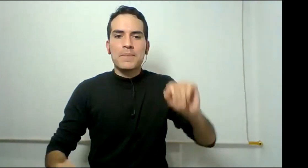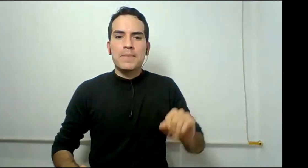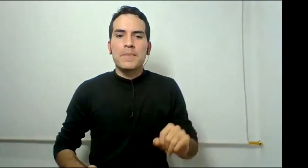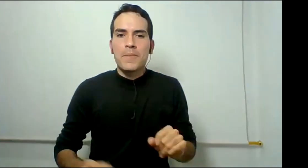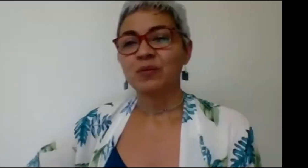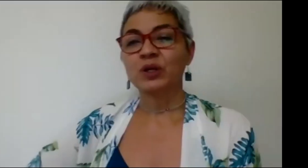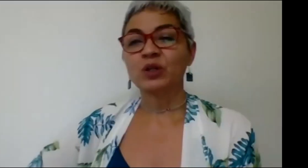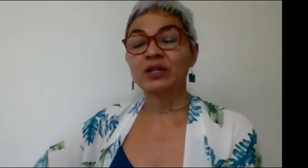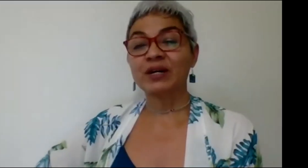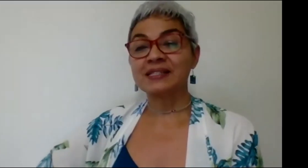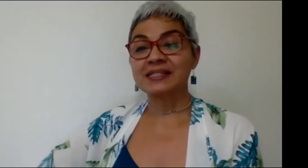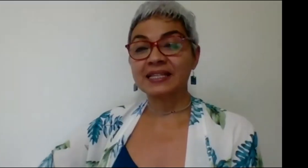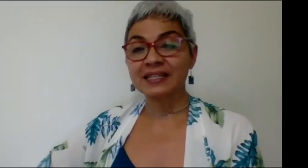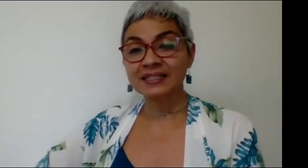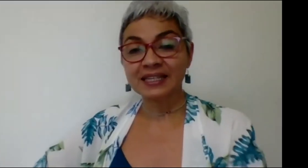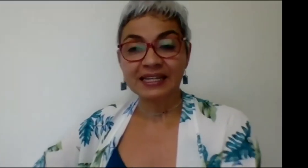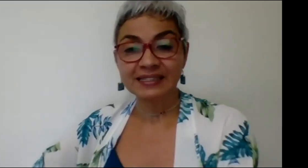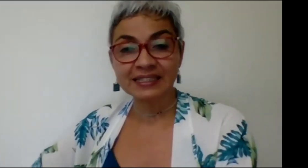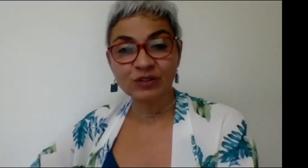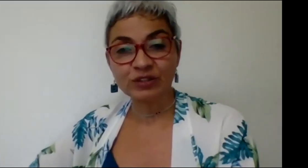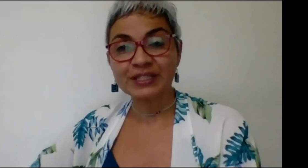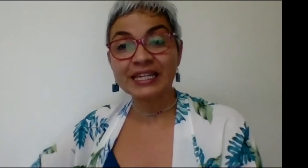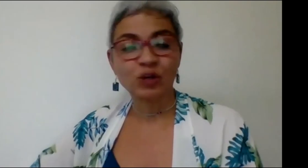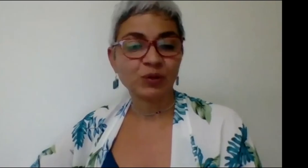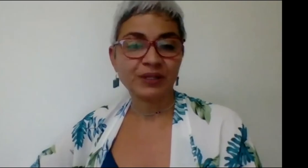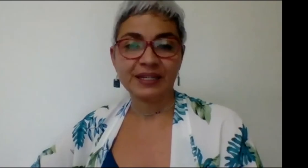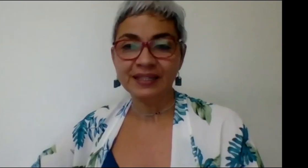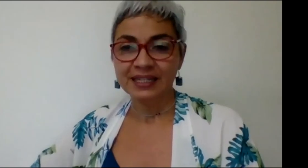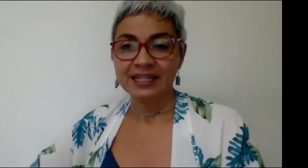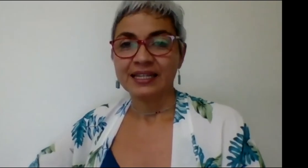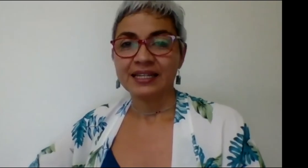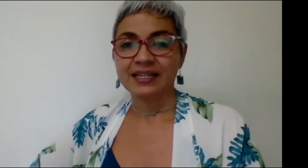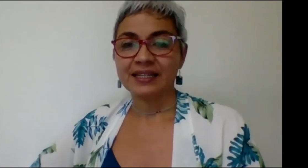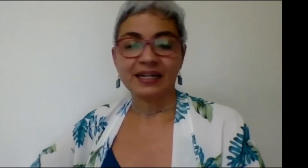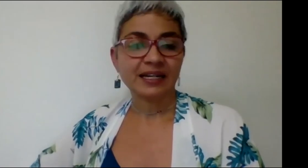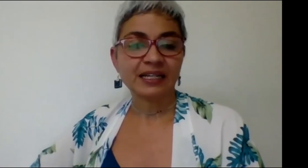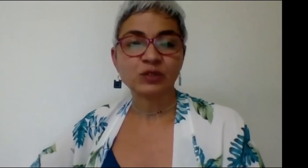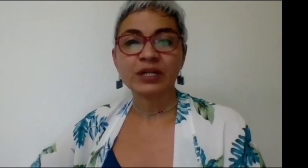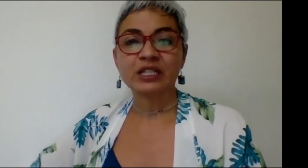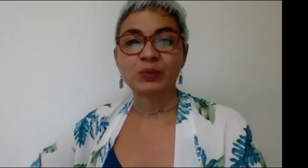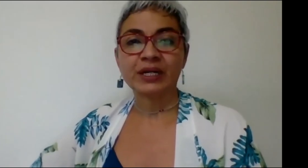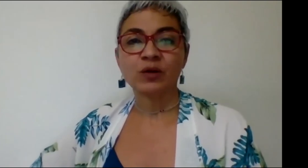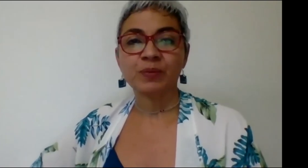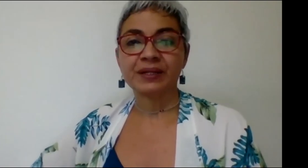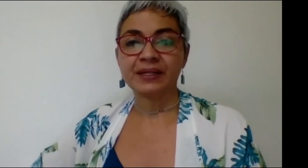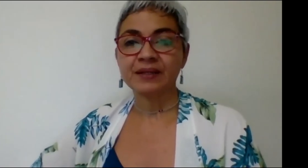listo bueno para los asistentes estas situaciones de incomodidad agradezco que las puedan comprender